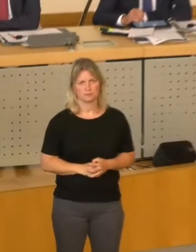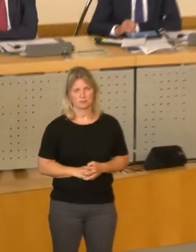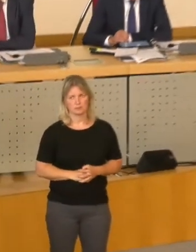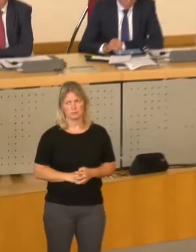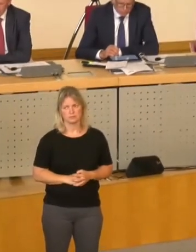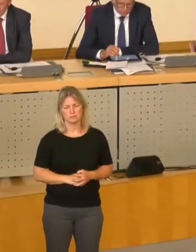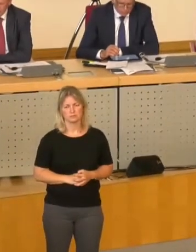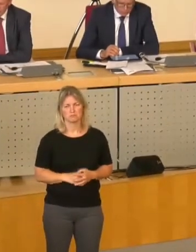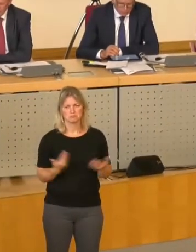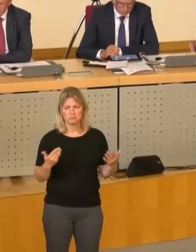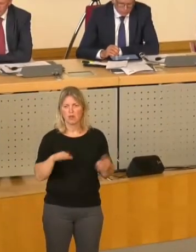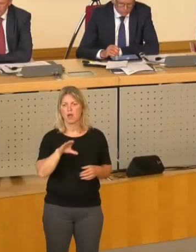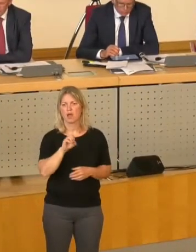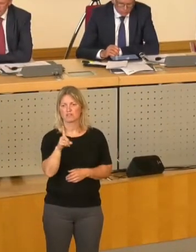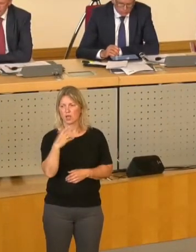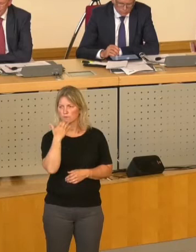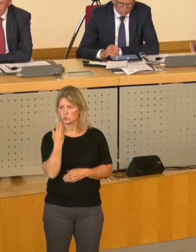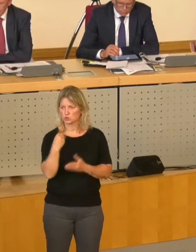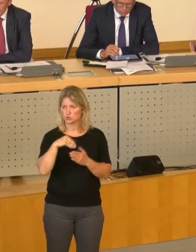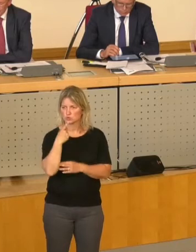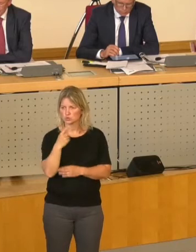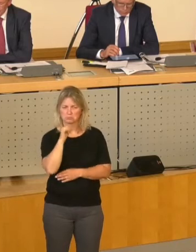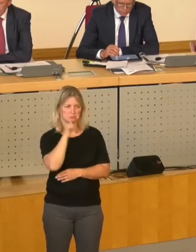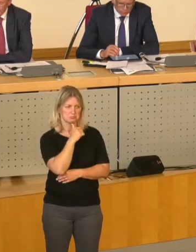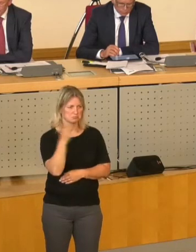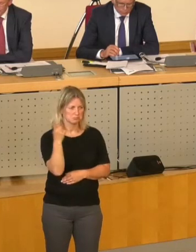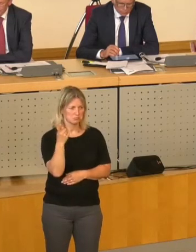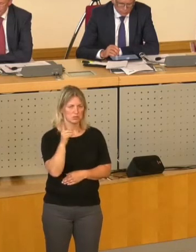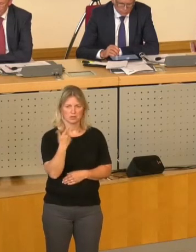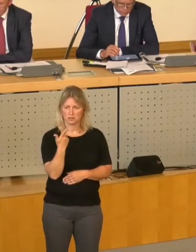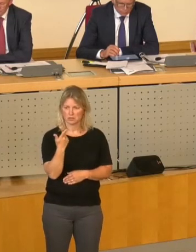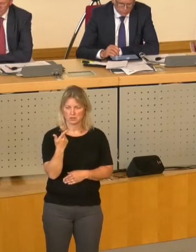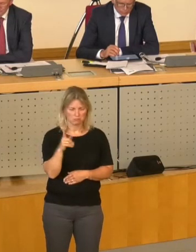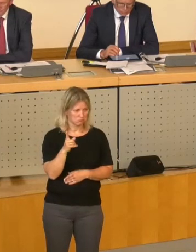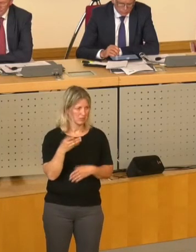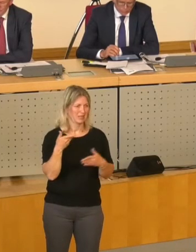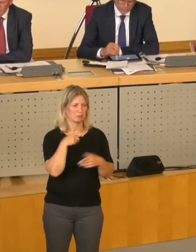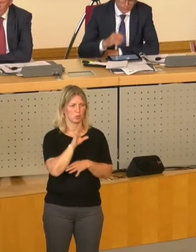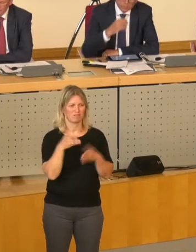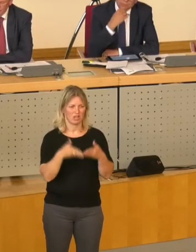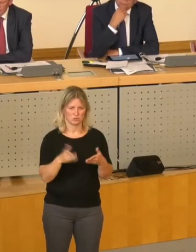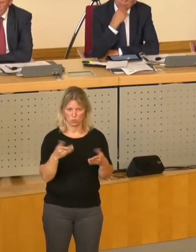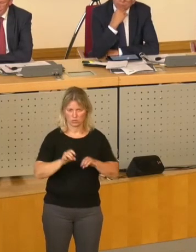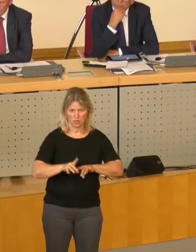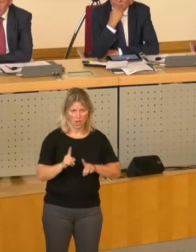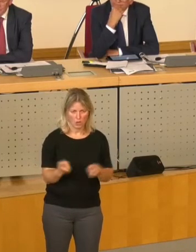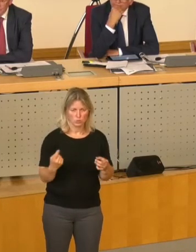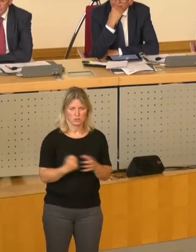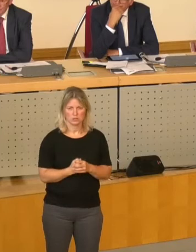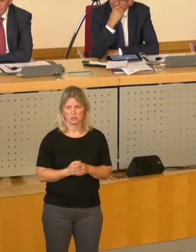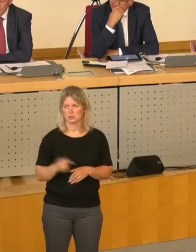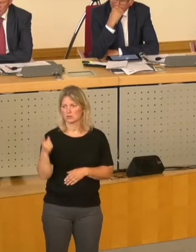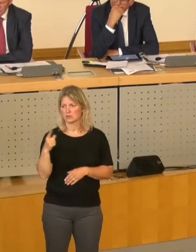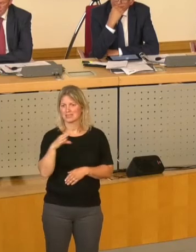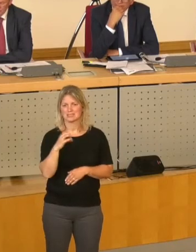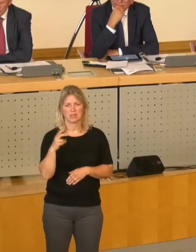Wird AfD das Wort gewünscht? Ist nicht der Fall. Bürgerfraktion, Herr Dr. Bösel verzichtet. CDU, Herr Dr. Brauns